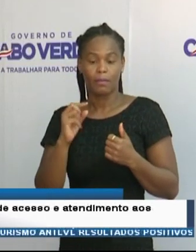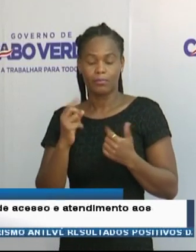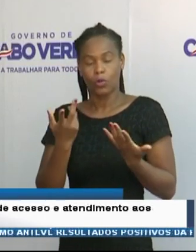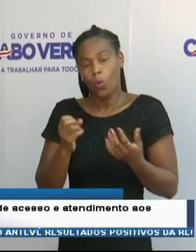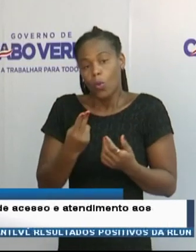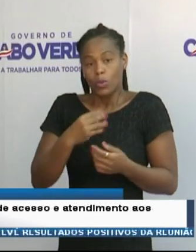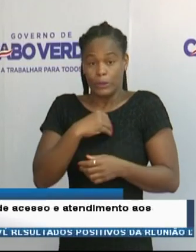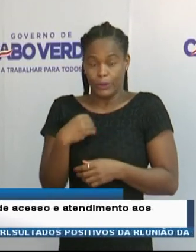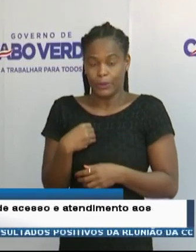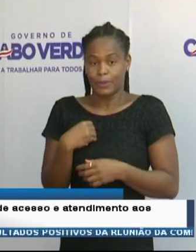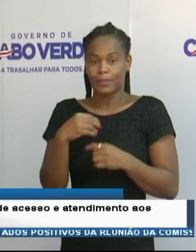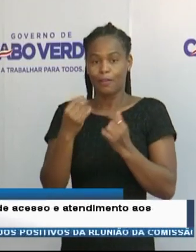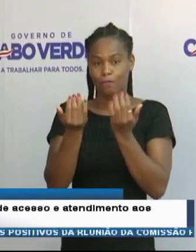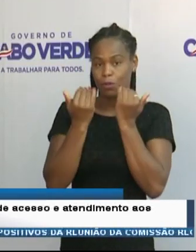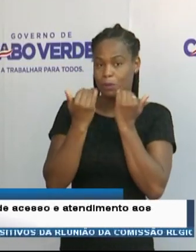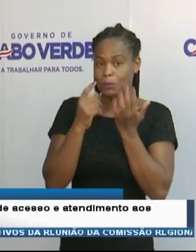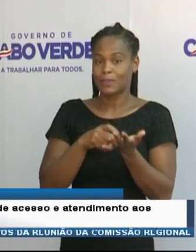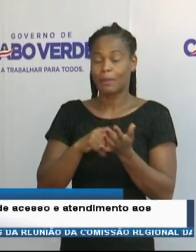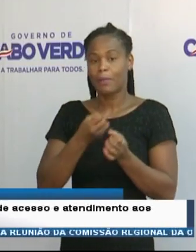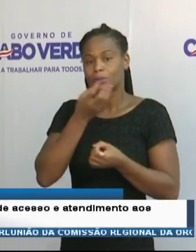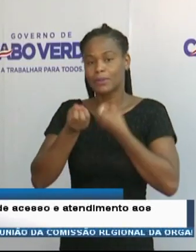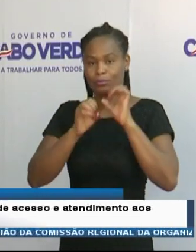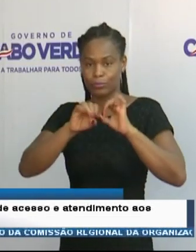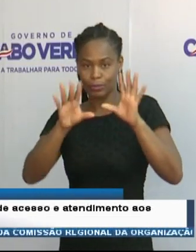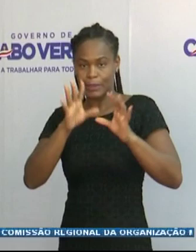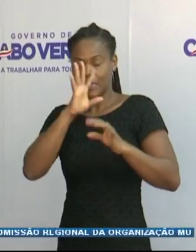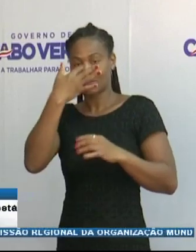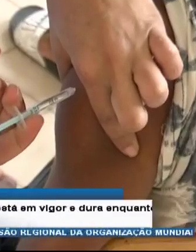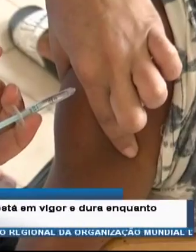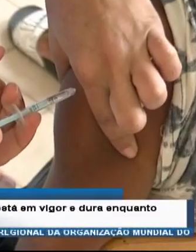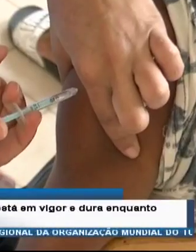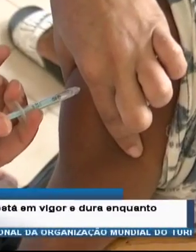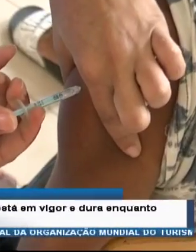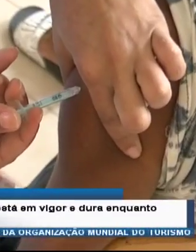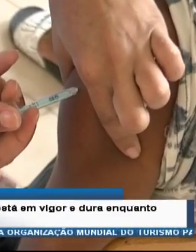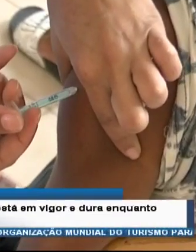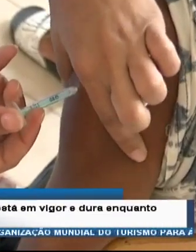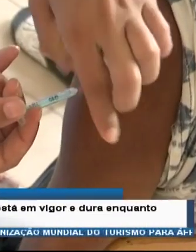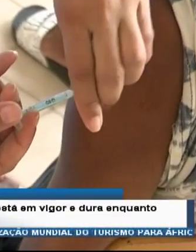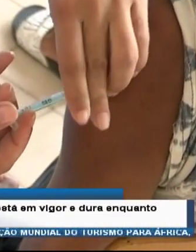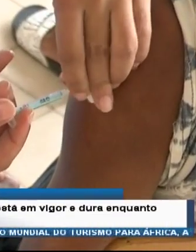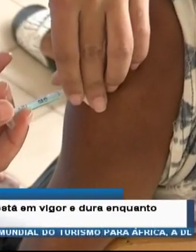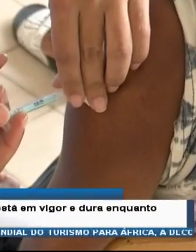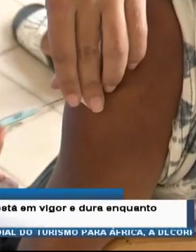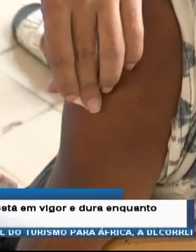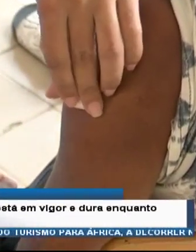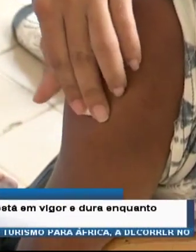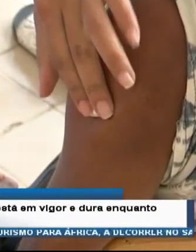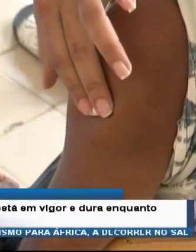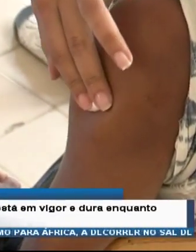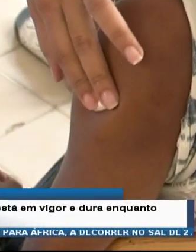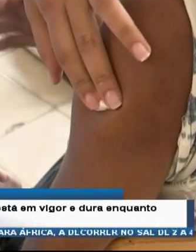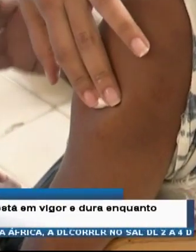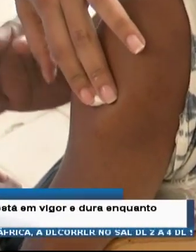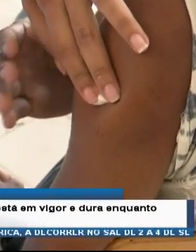o tipo de informação necessária para clarificar a incerteza científica. O Ministro da Administração Interna elenca